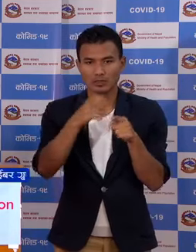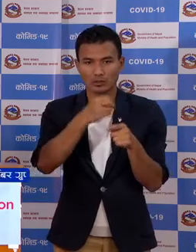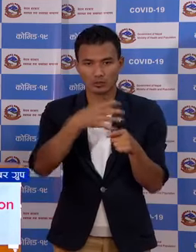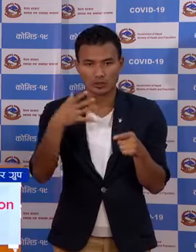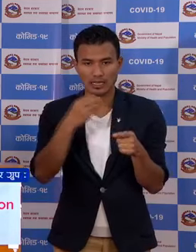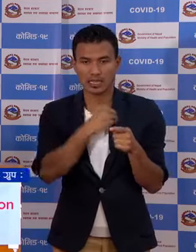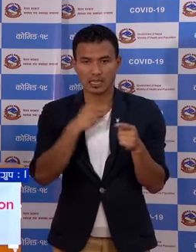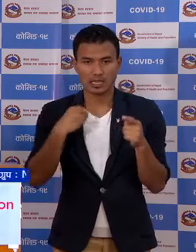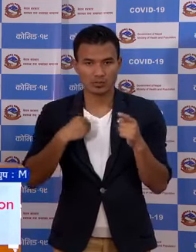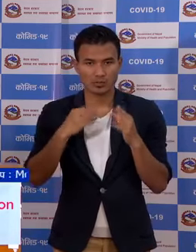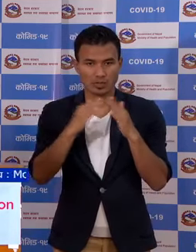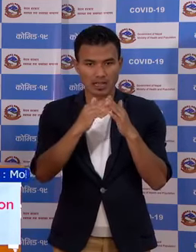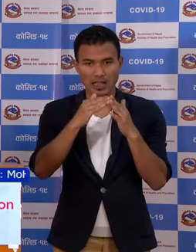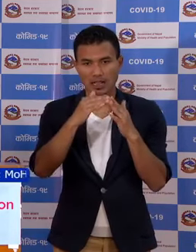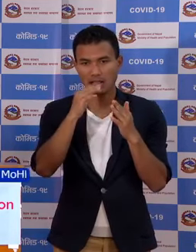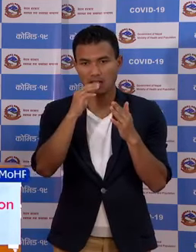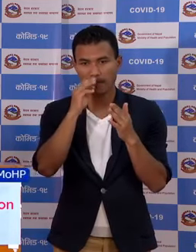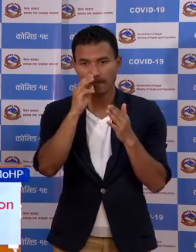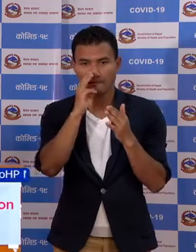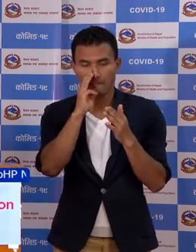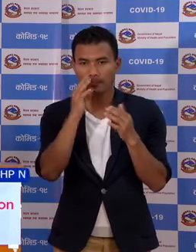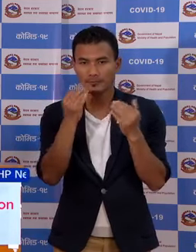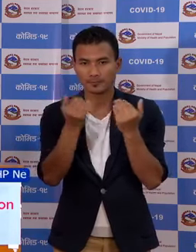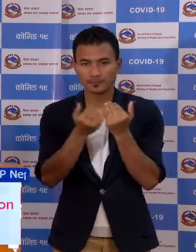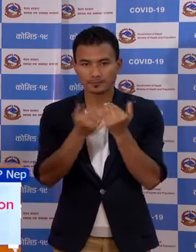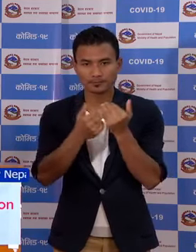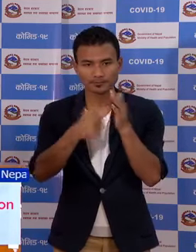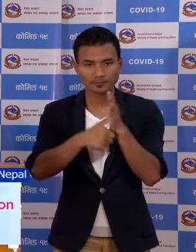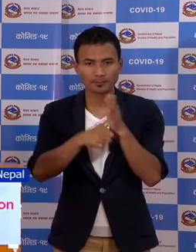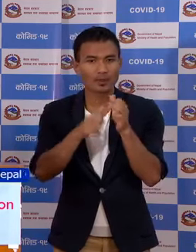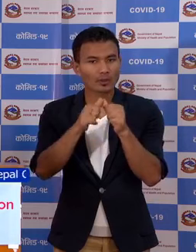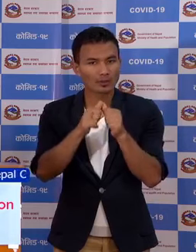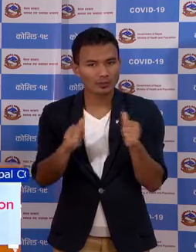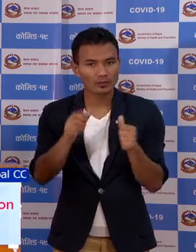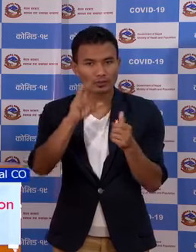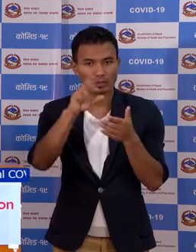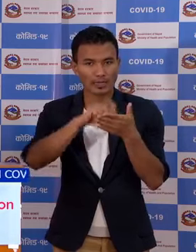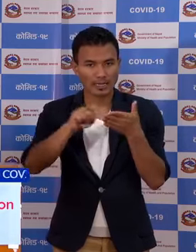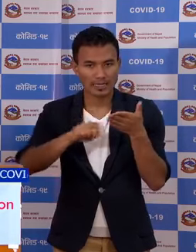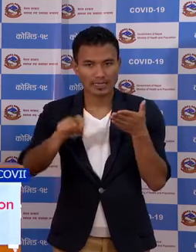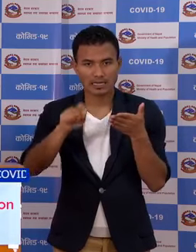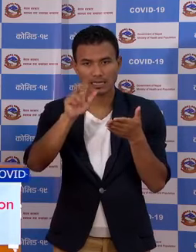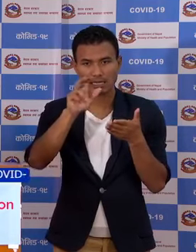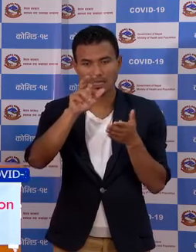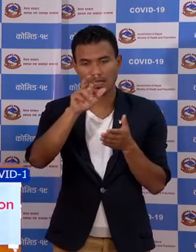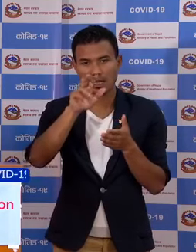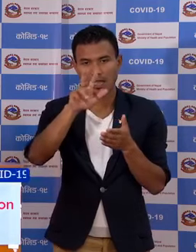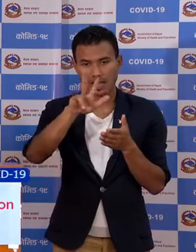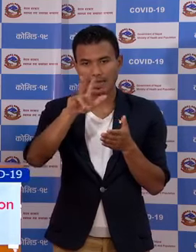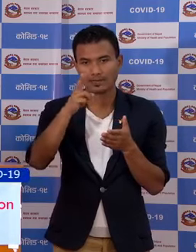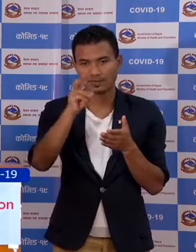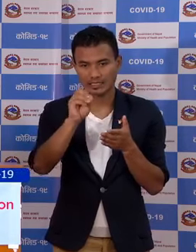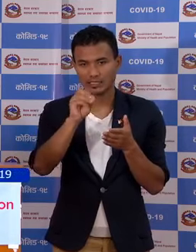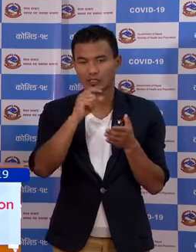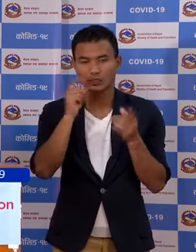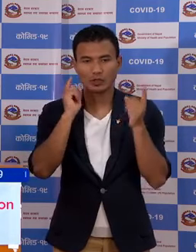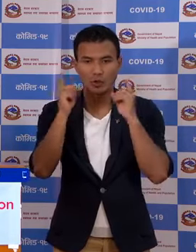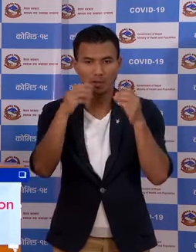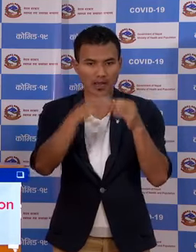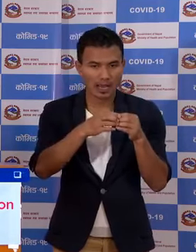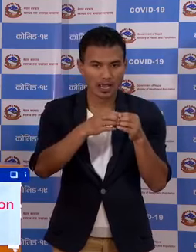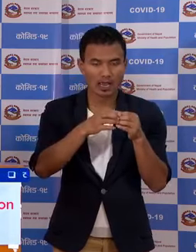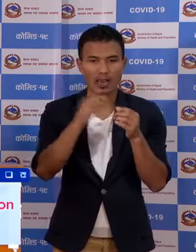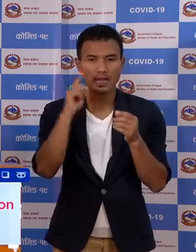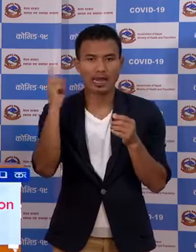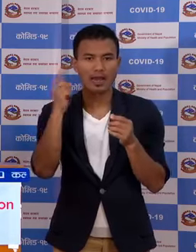प्रादेश सी कस्पताल पसुपंची रोग अन्नेशन पर्योक्साला मा दैलेक आठवीस नगर पाली का नारेण नगर